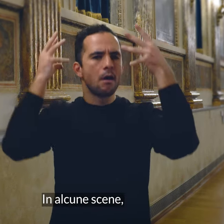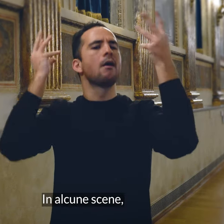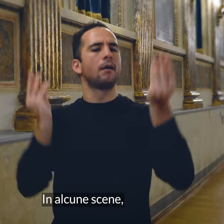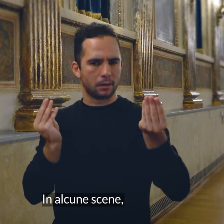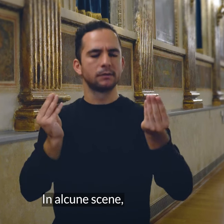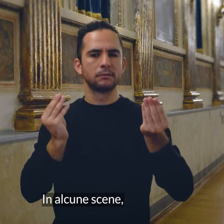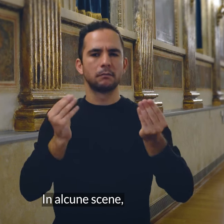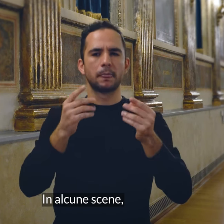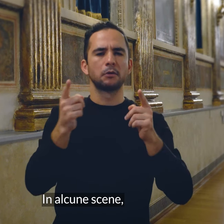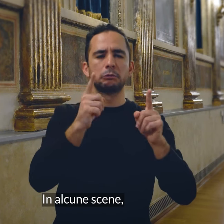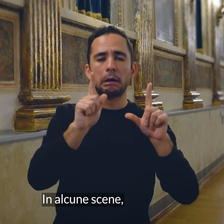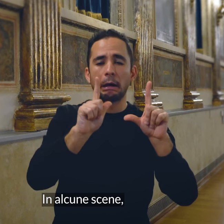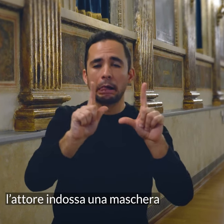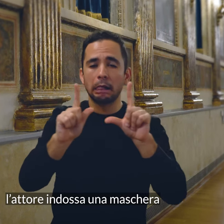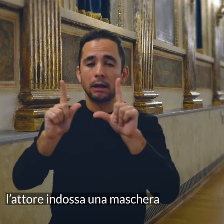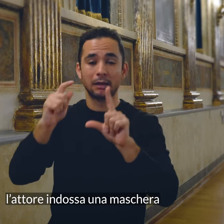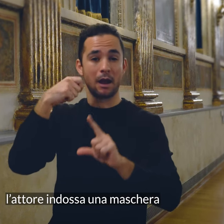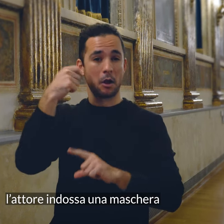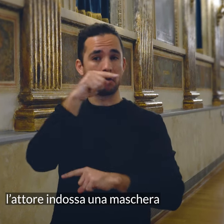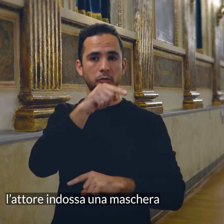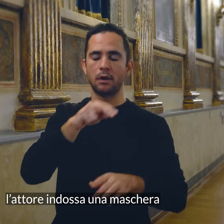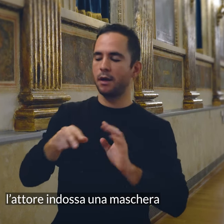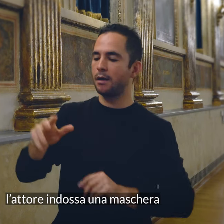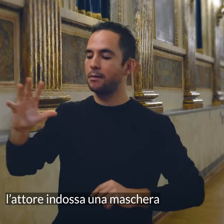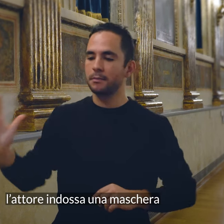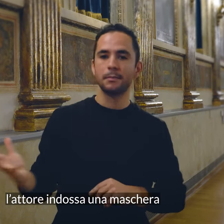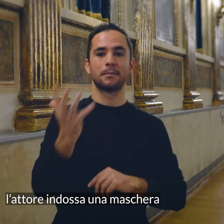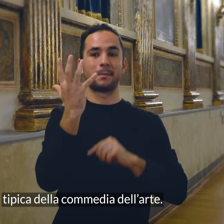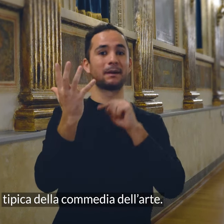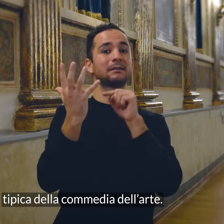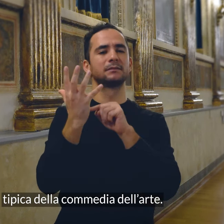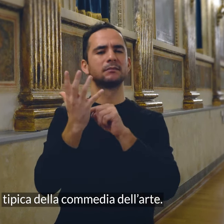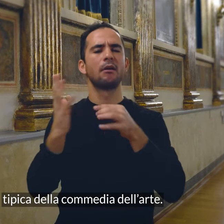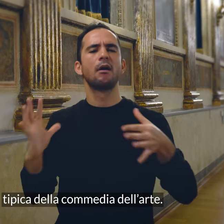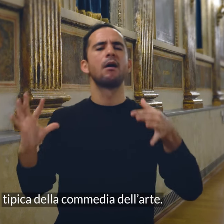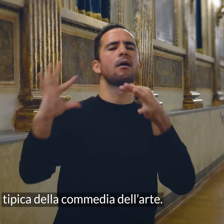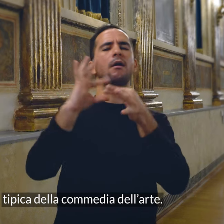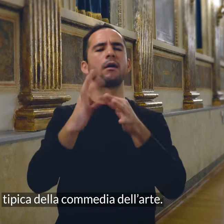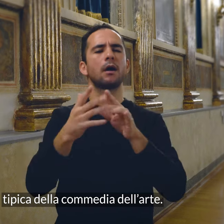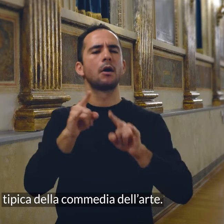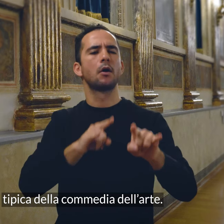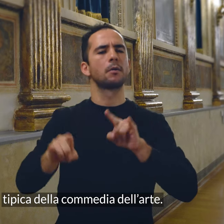In alcune scene, l'attore indossa una maschera tipica della commedia dell'arte.